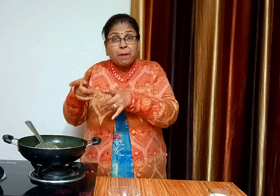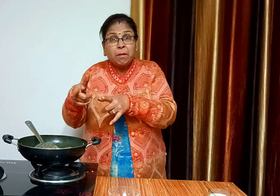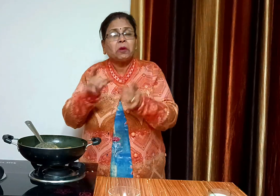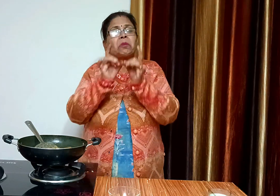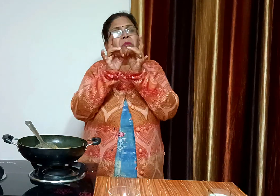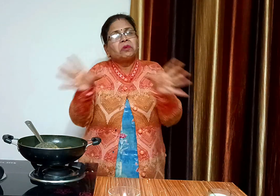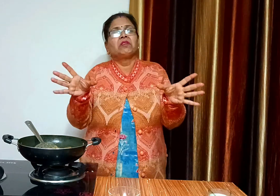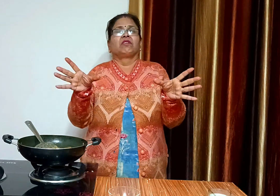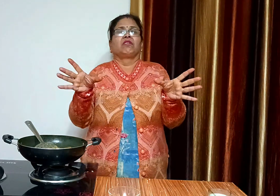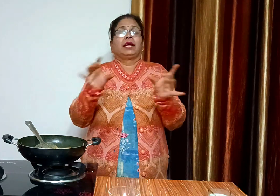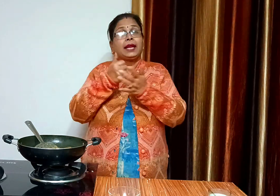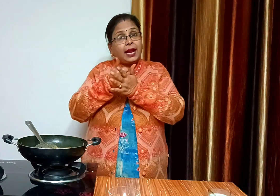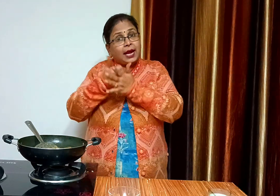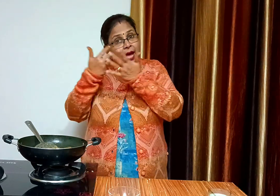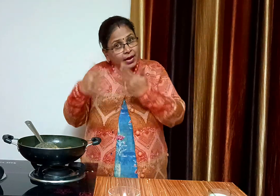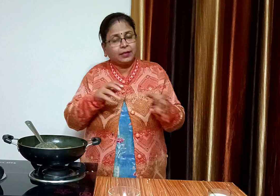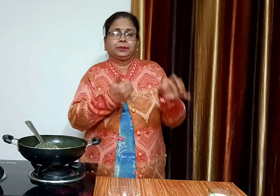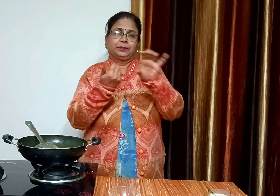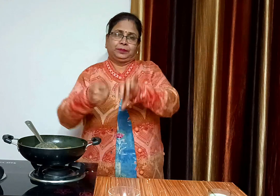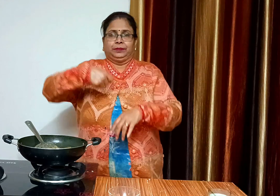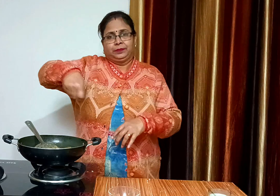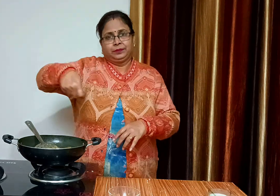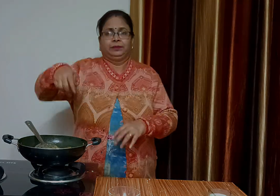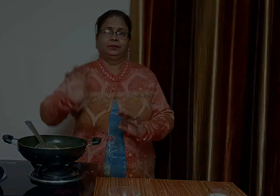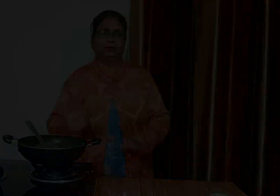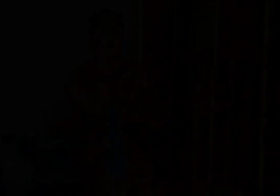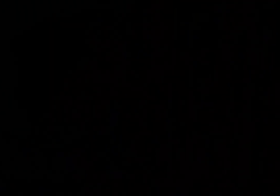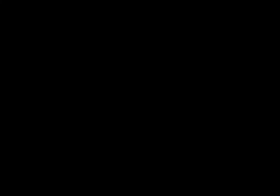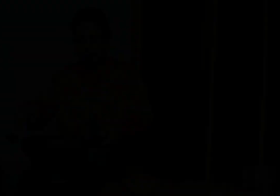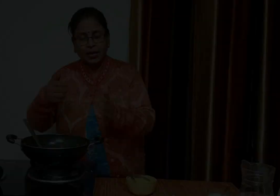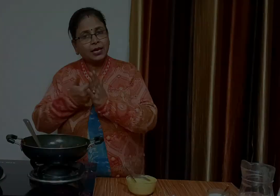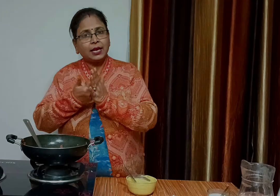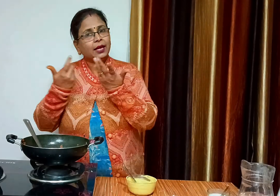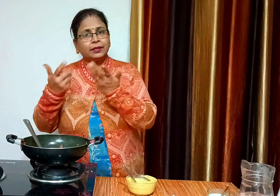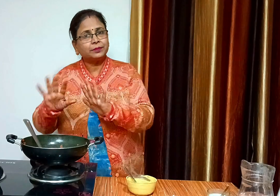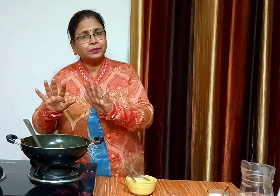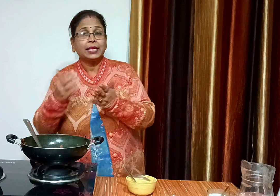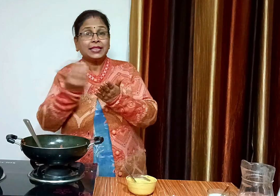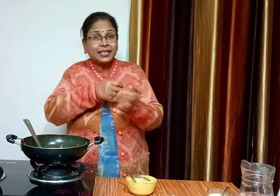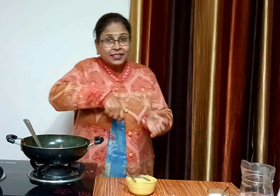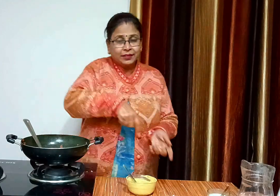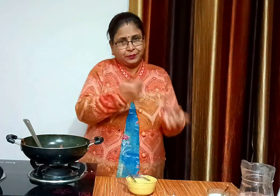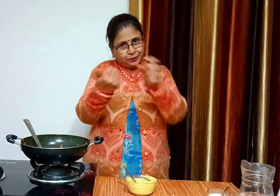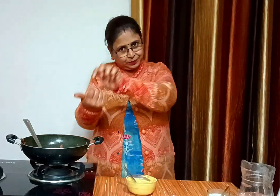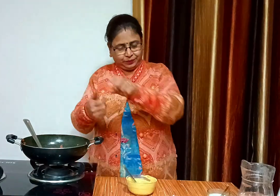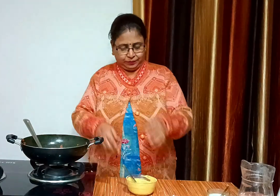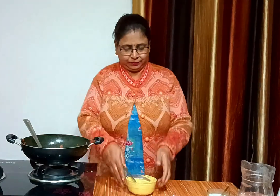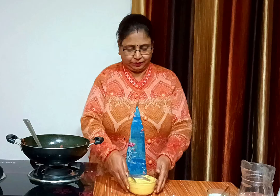दही फट सकता है इसलिए इसे ठंडा करने के बादी इसमें दही मसाला डालेंगे यह ठंडा हो गया है अब इसमें धही